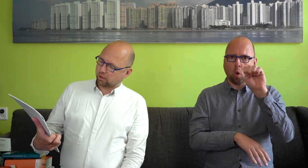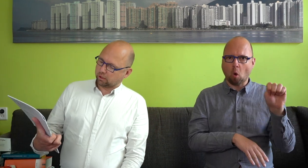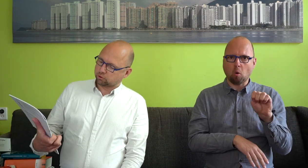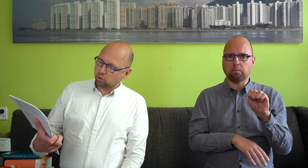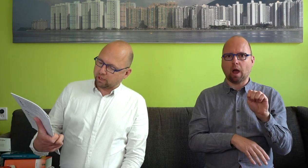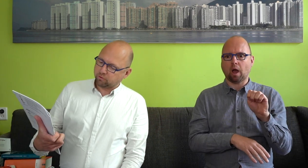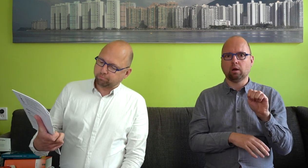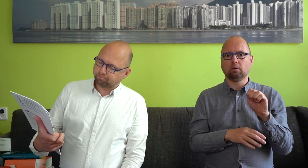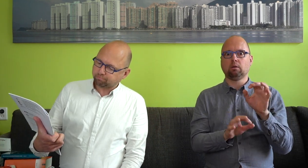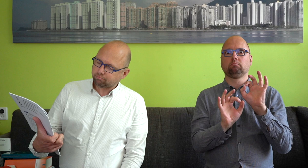Schotland.